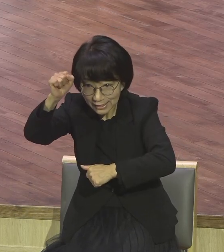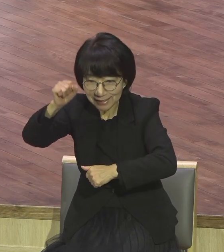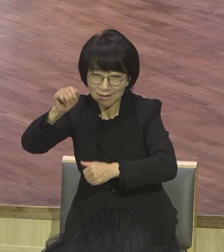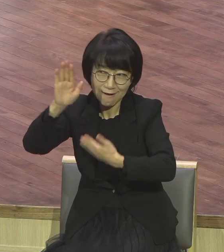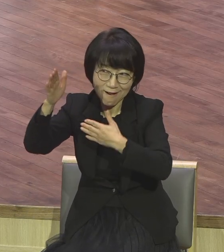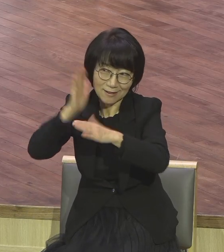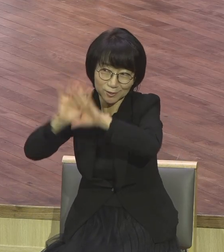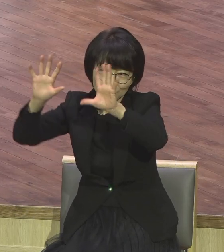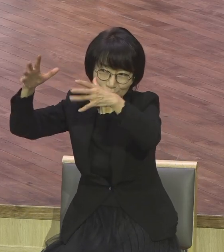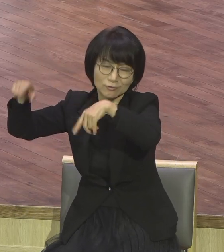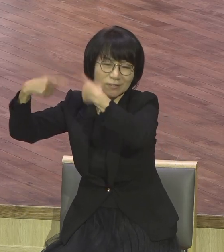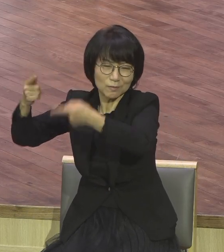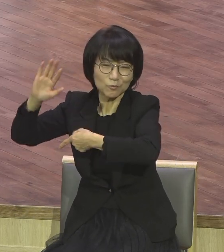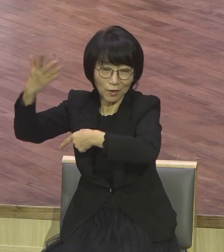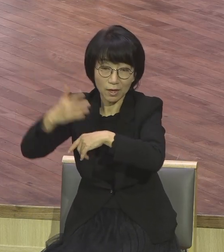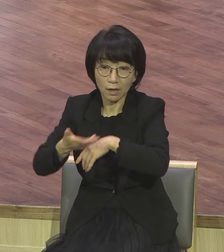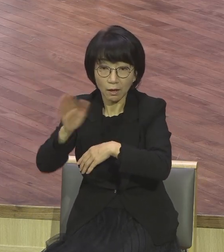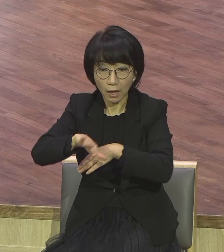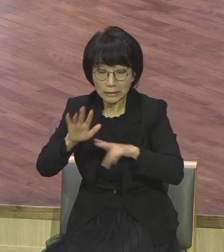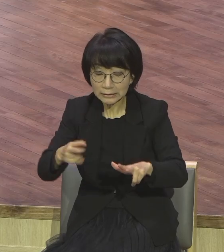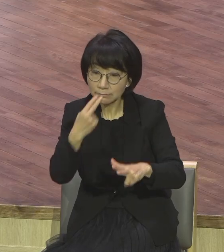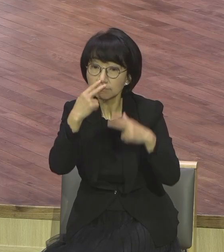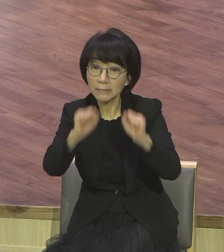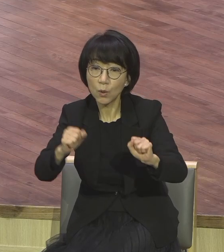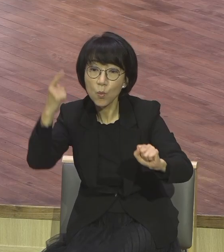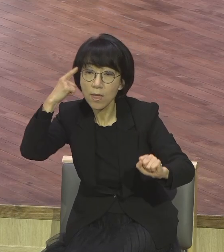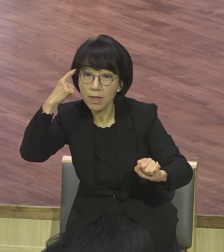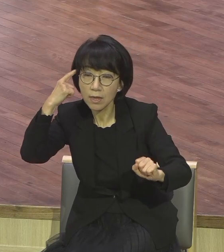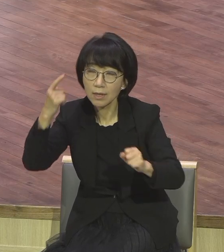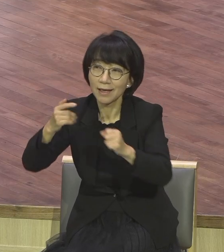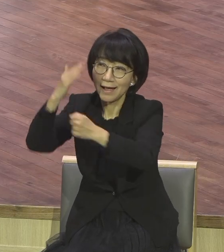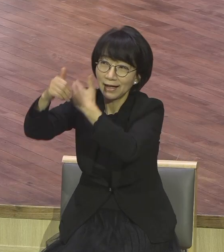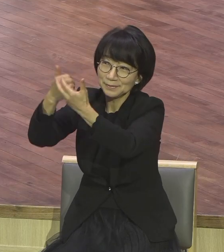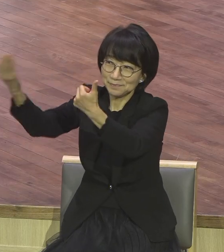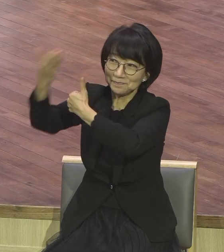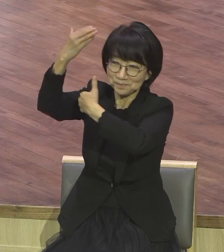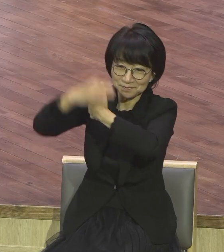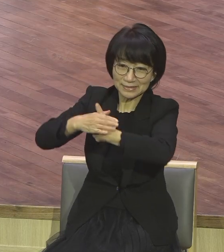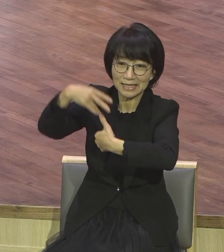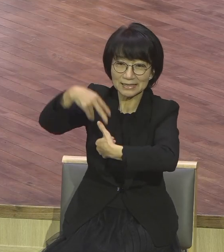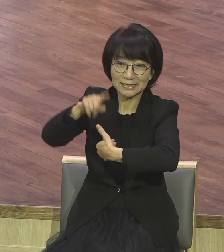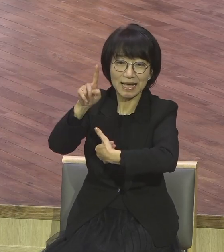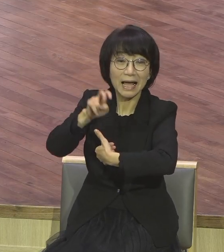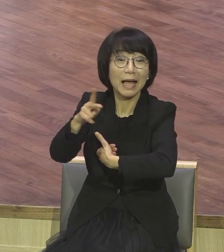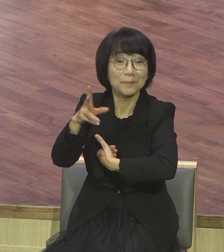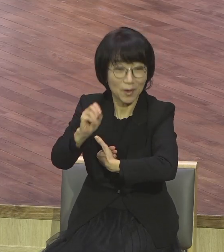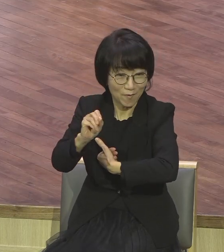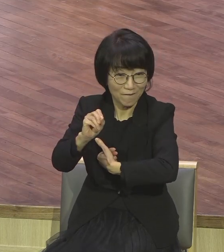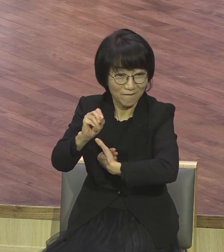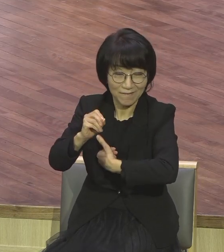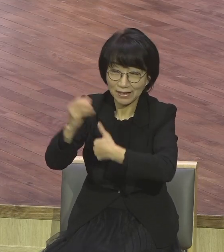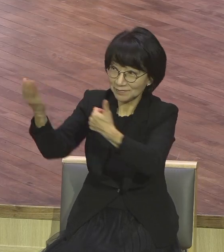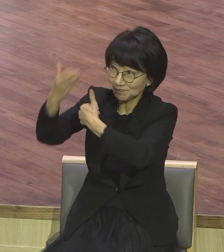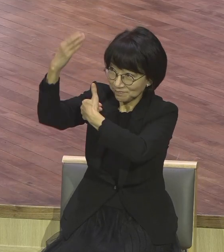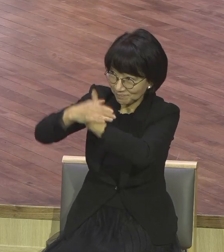생정명입니다 살아있다는 것은 하나님 나에게 사명을 주시기 때문이다 그 사명이 뭡니까